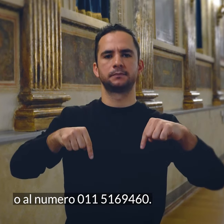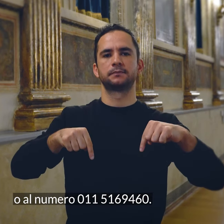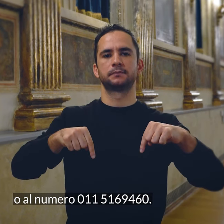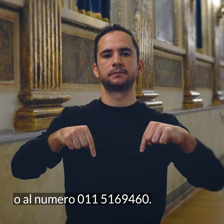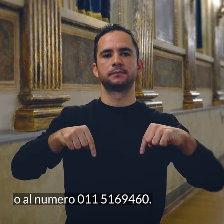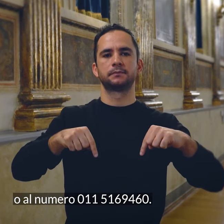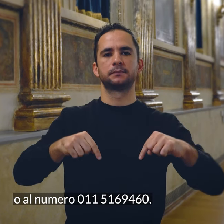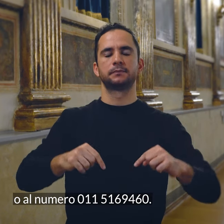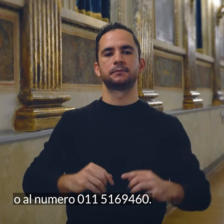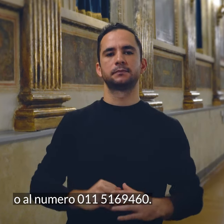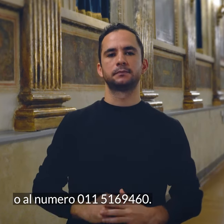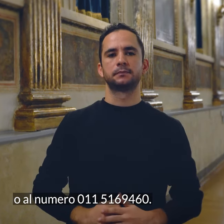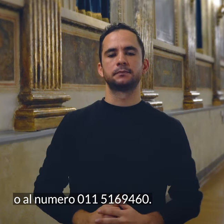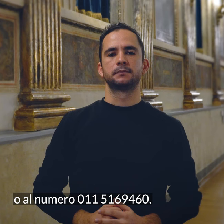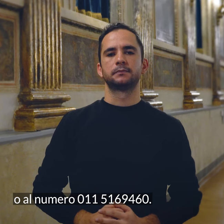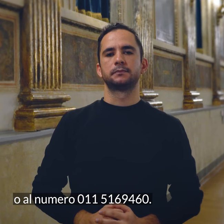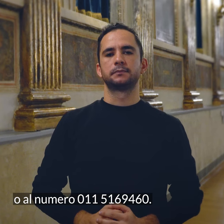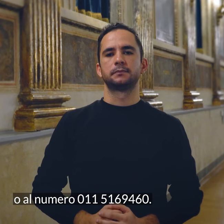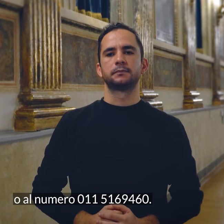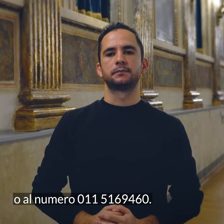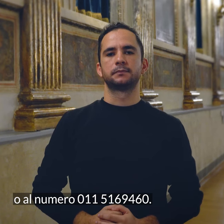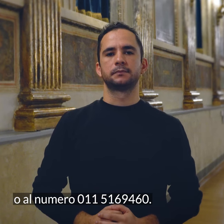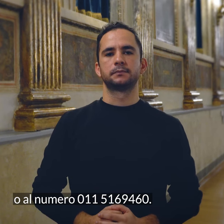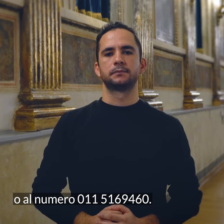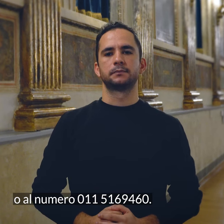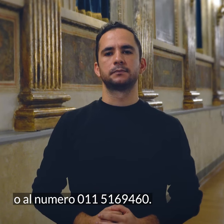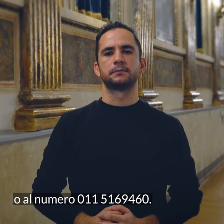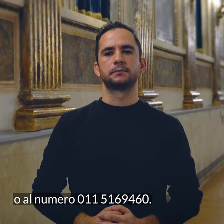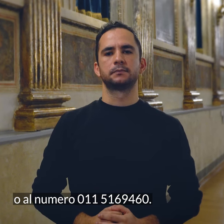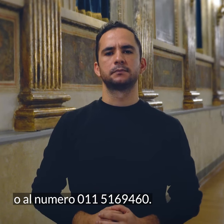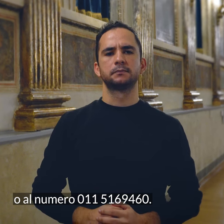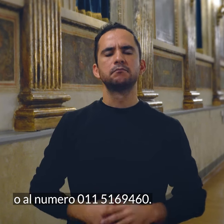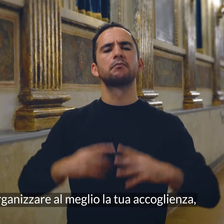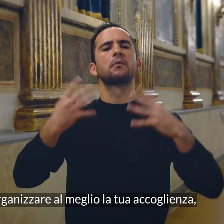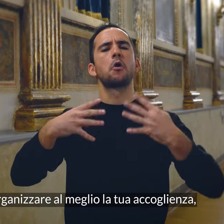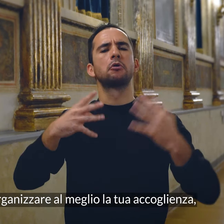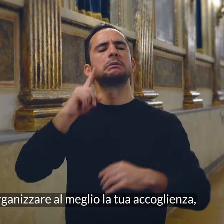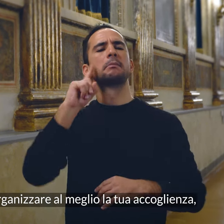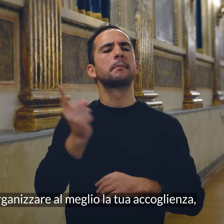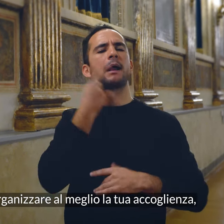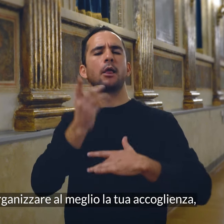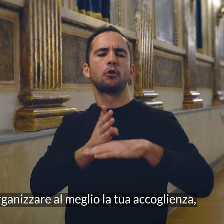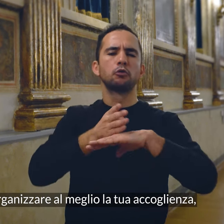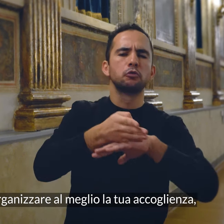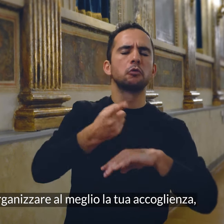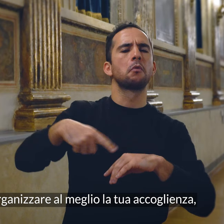011-5169-460. Per organizzare al meglio la tua